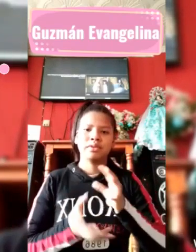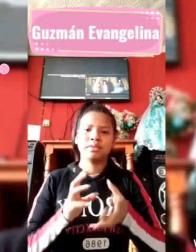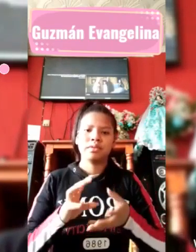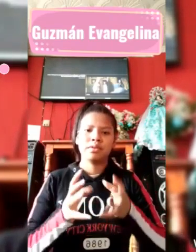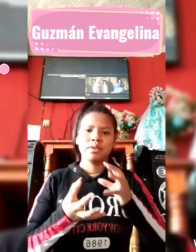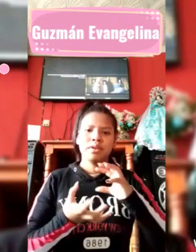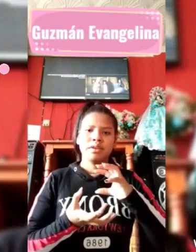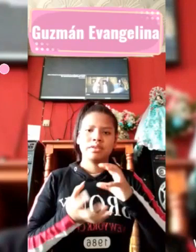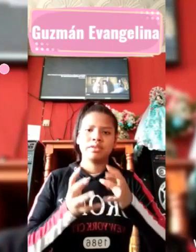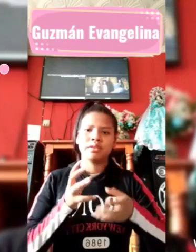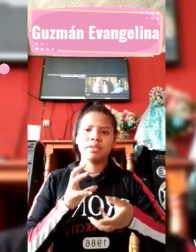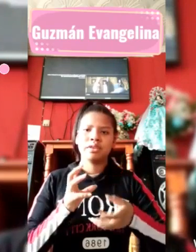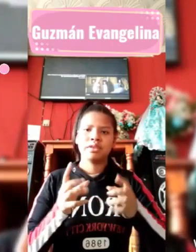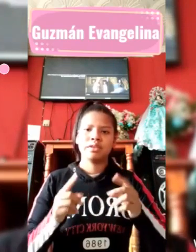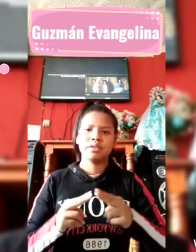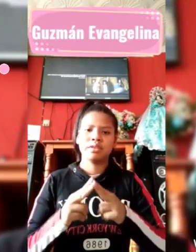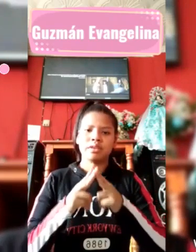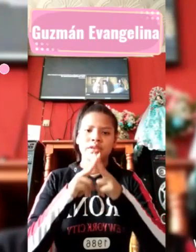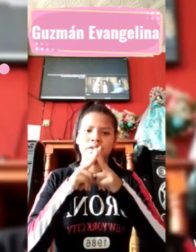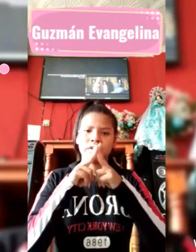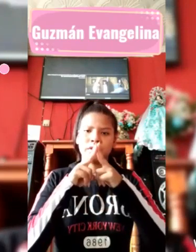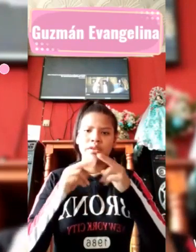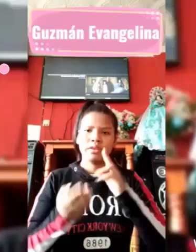forma de encontrarnos otra vez.